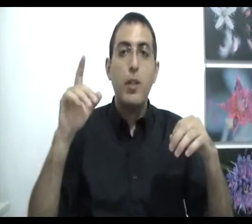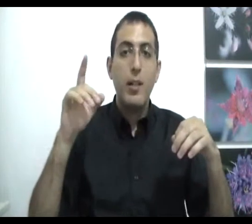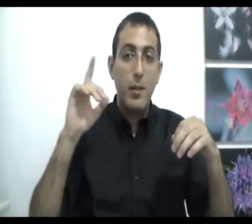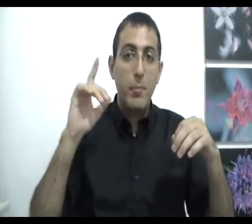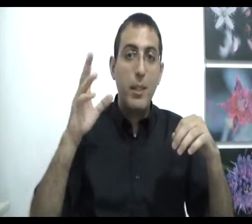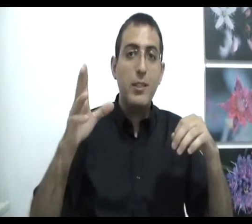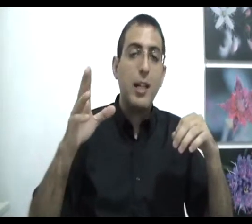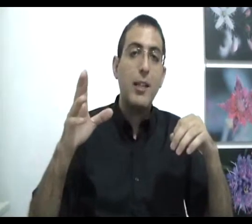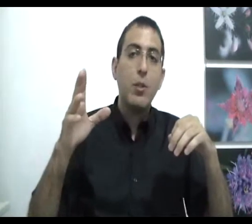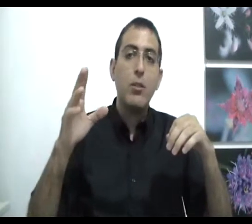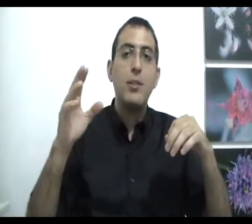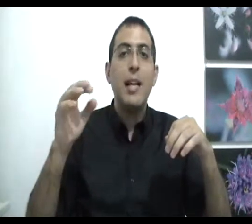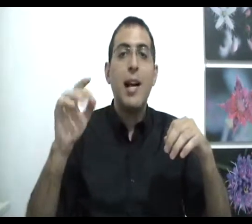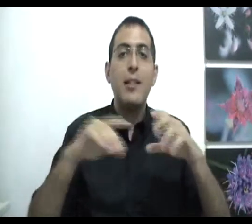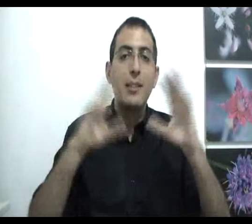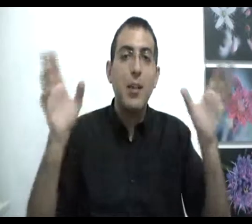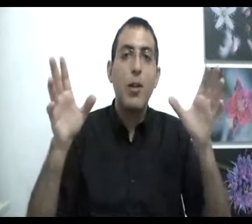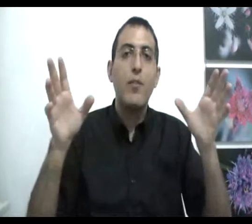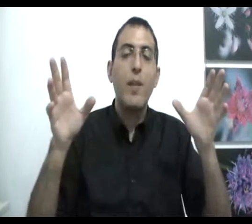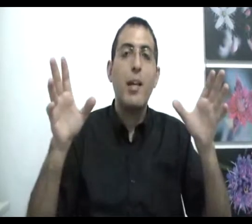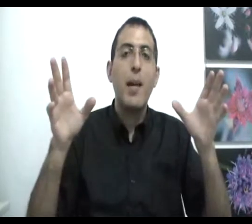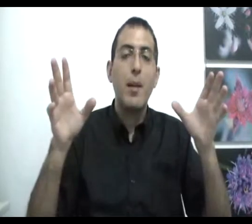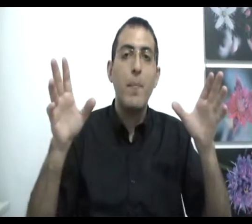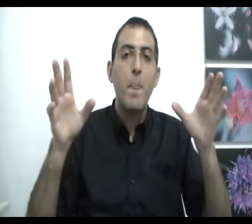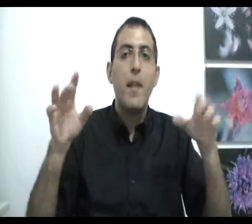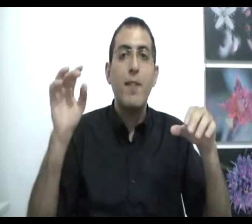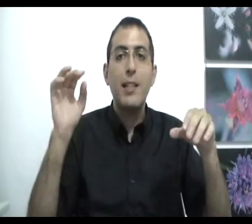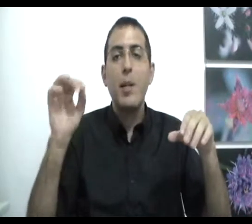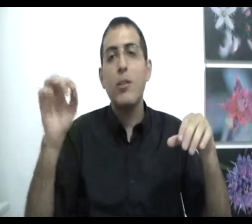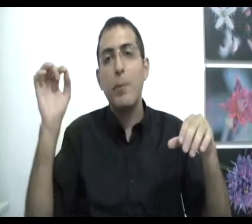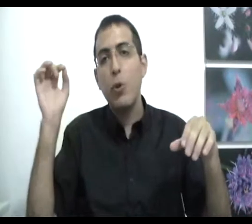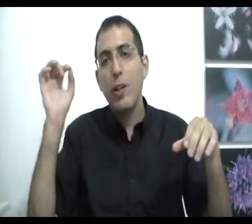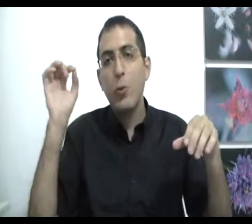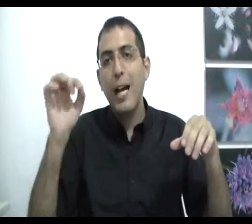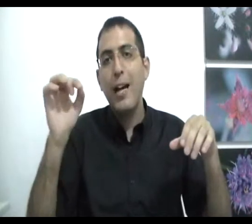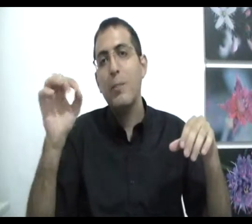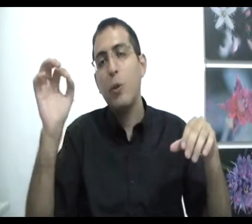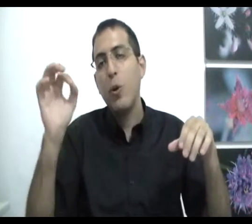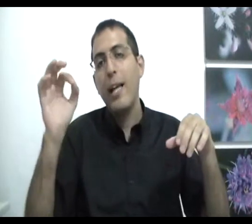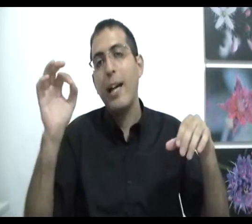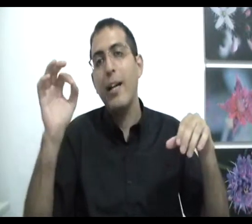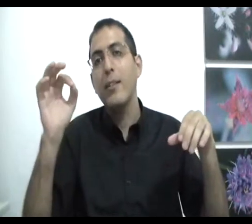מה שצריך לעשות זה לקחת את סך כל הדברים מקיימים ולדמיין אותם בתוך נקודה אחת, בתוך רגע אחד